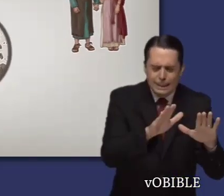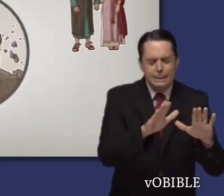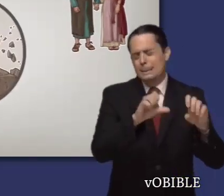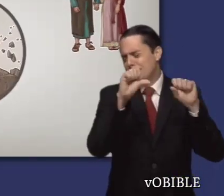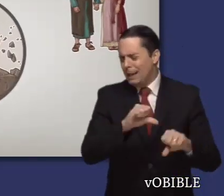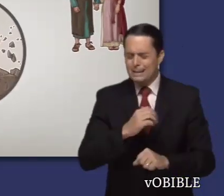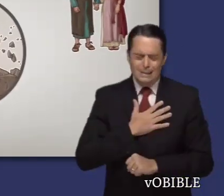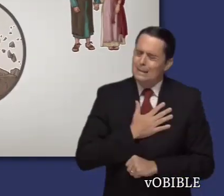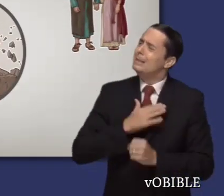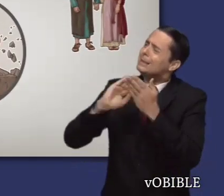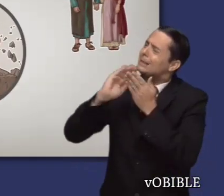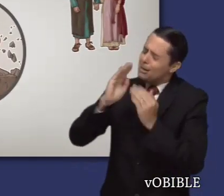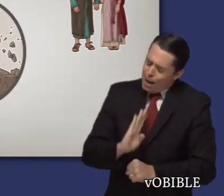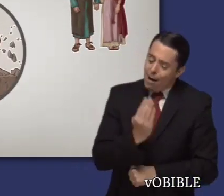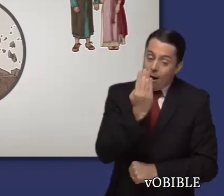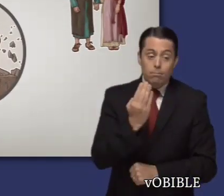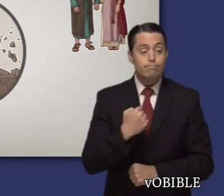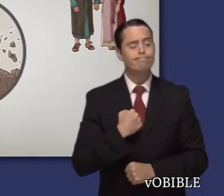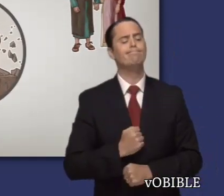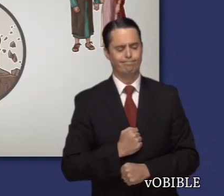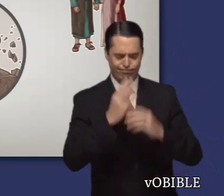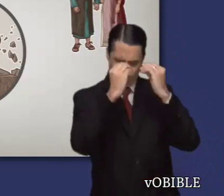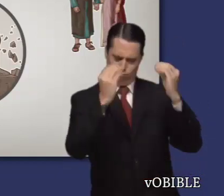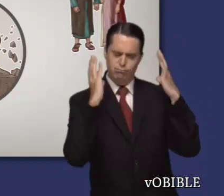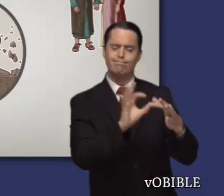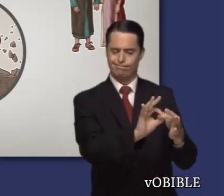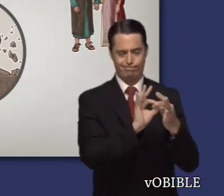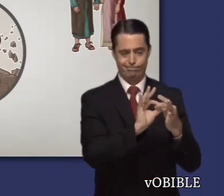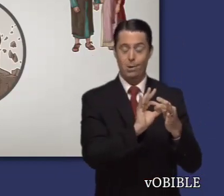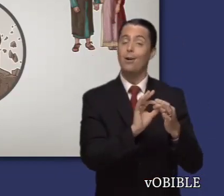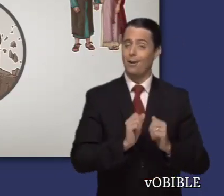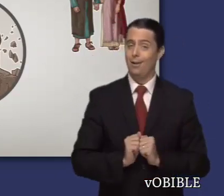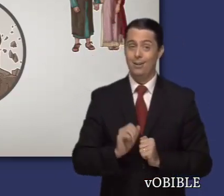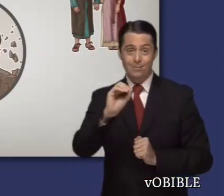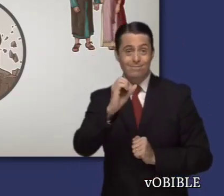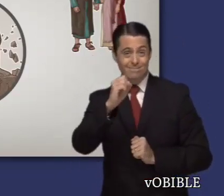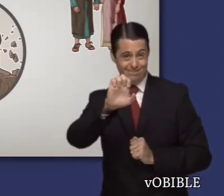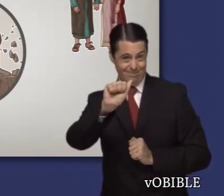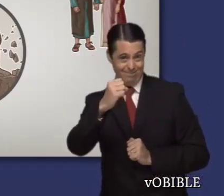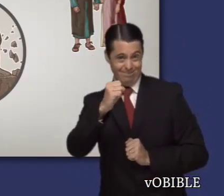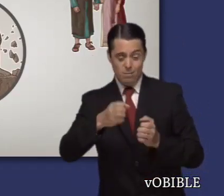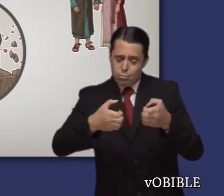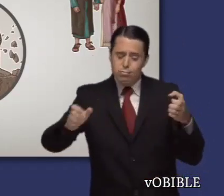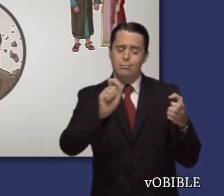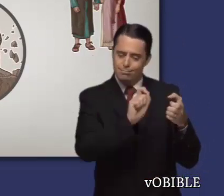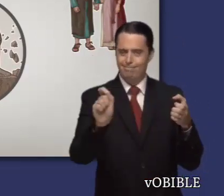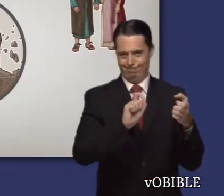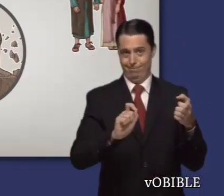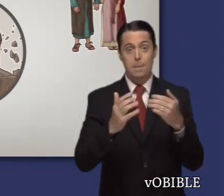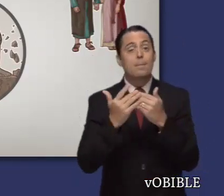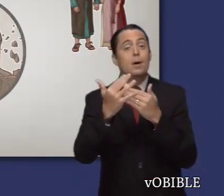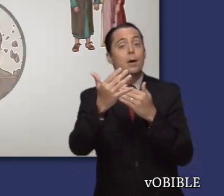Esto ilustra la disposición de Jehová a perdonar a los israelitas si se arrepienten de su idolatría y le obedecen.